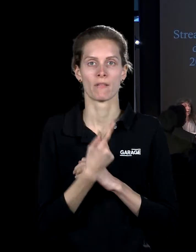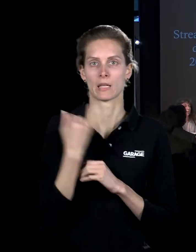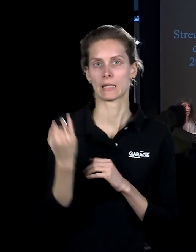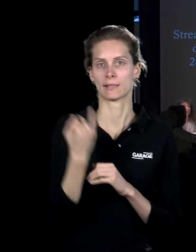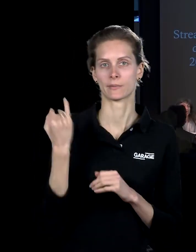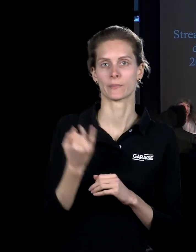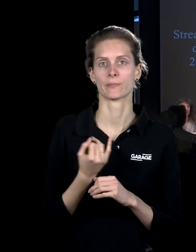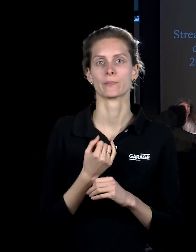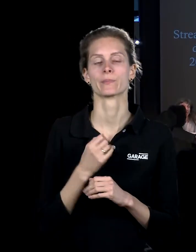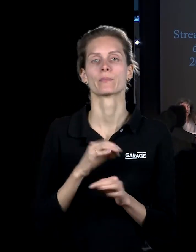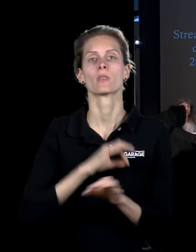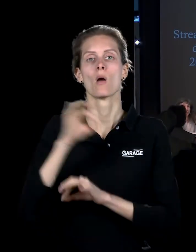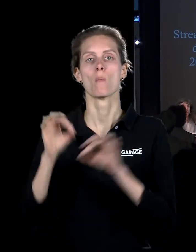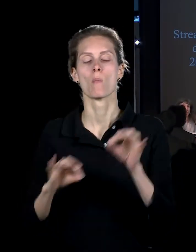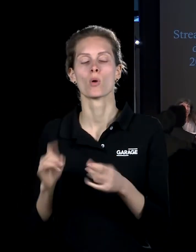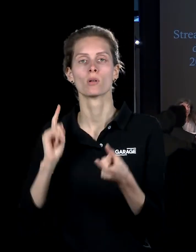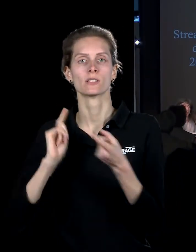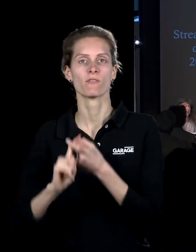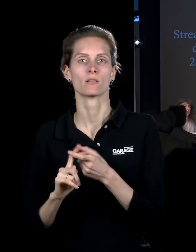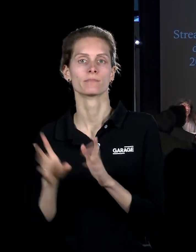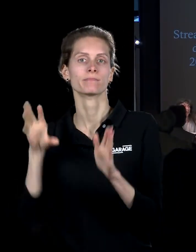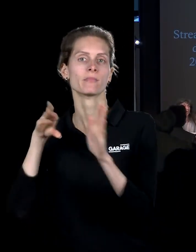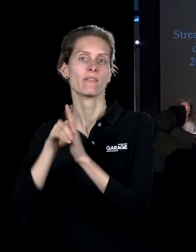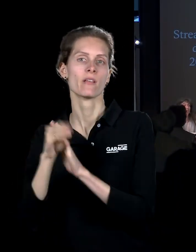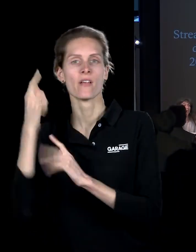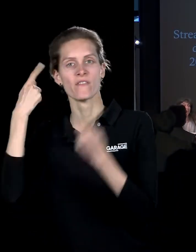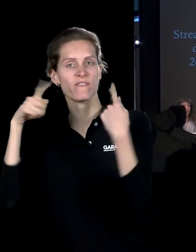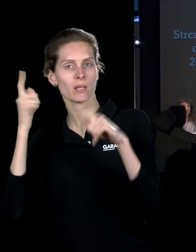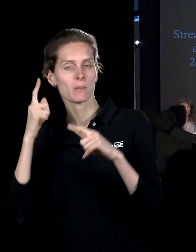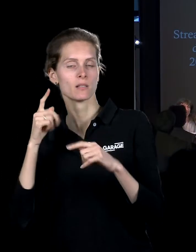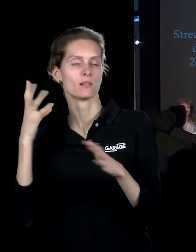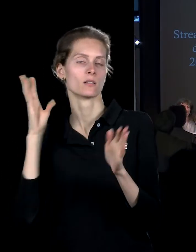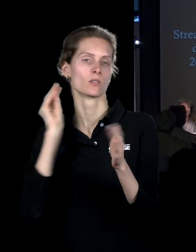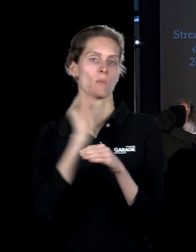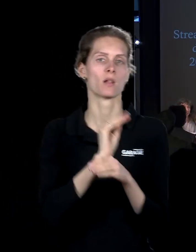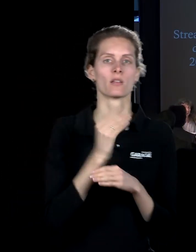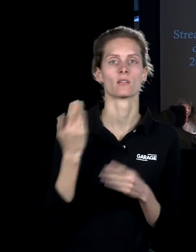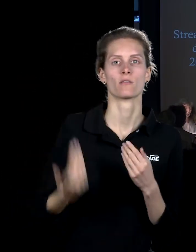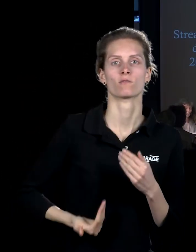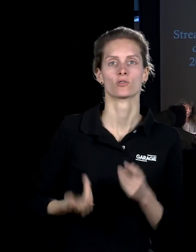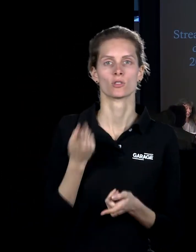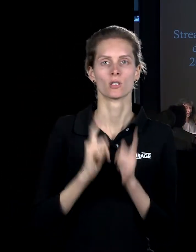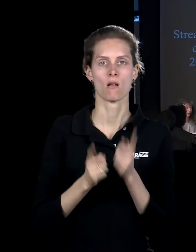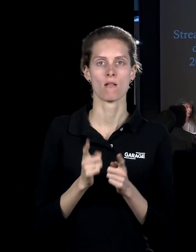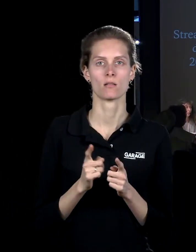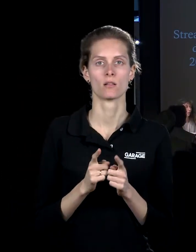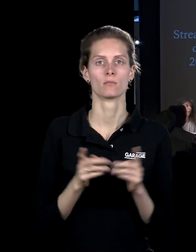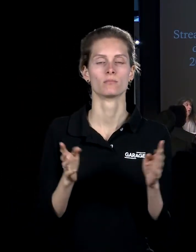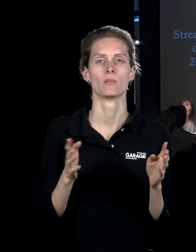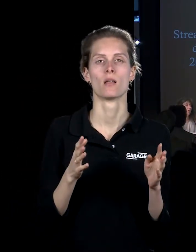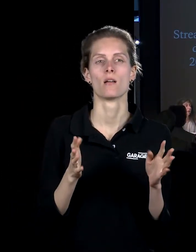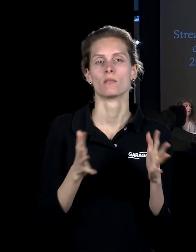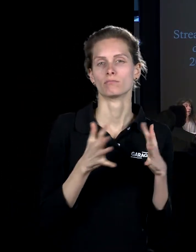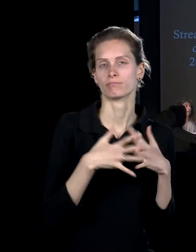Ещё один проект, связанный с таким внедрением вымыслов, в повседневность. Проект, многом, например, пересекающийся с золотым